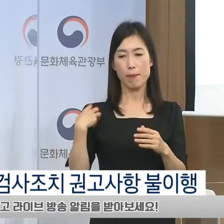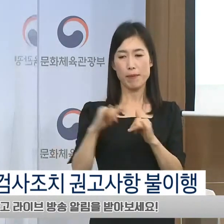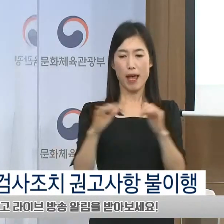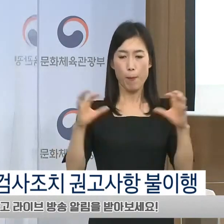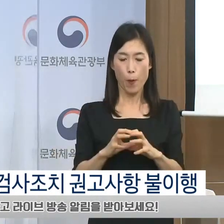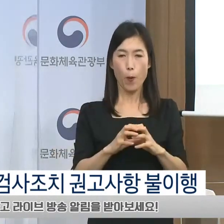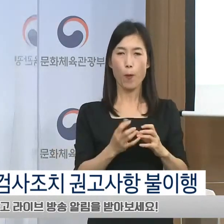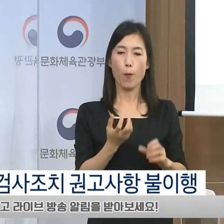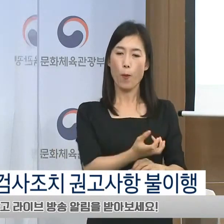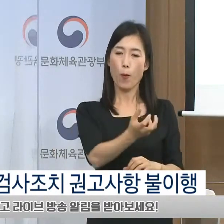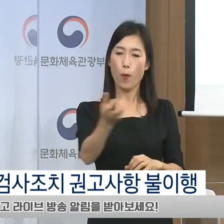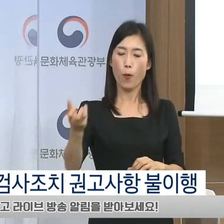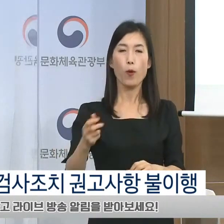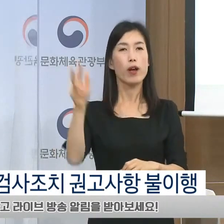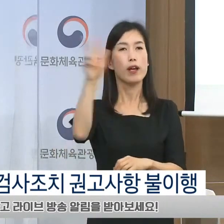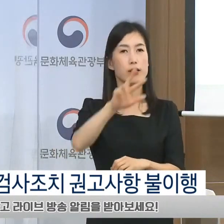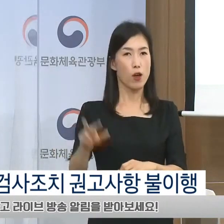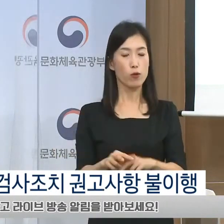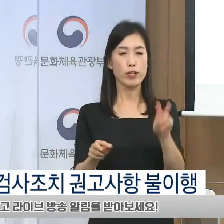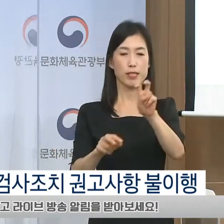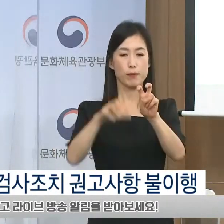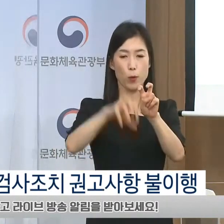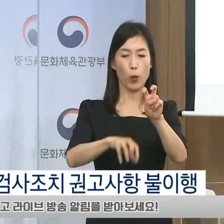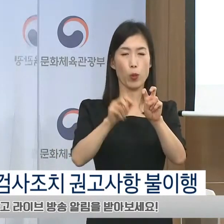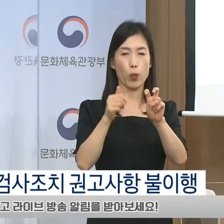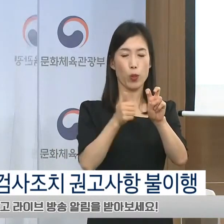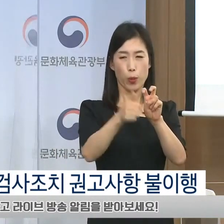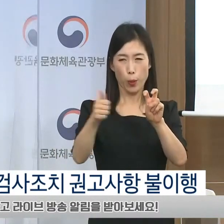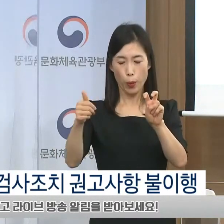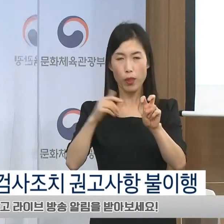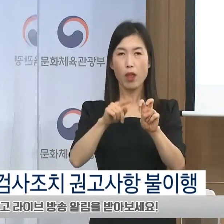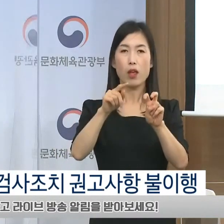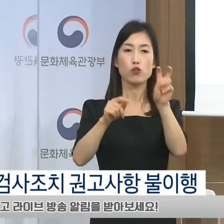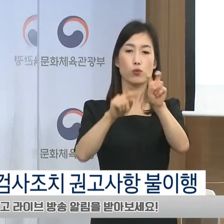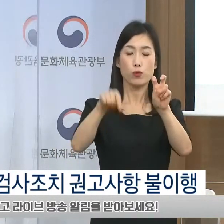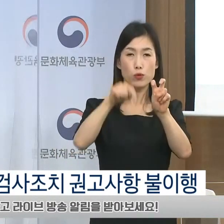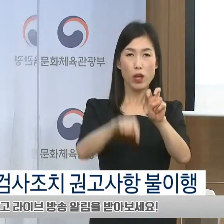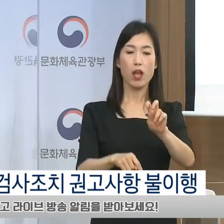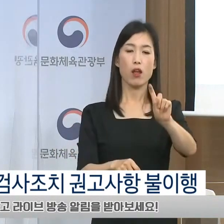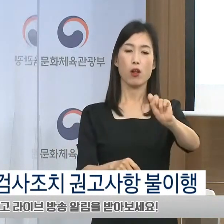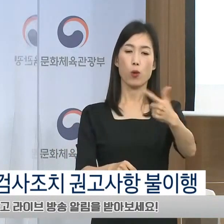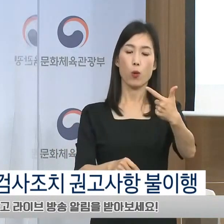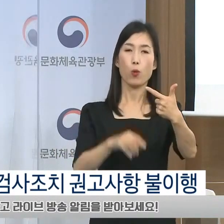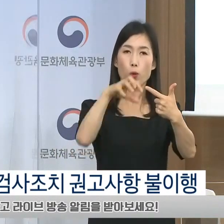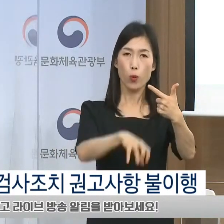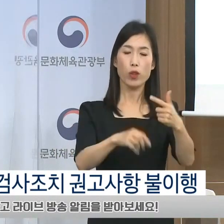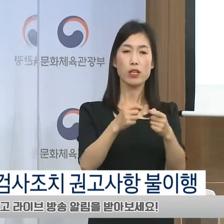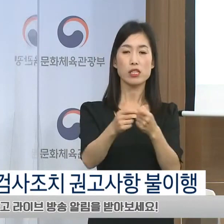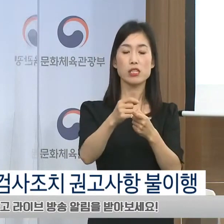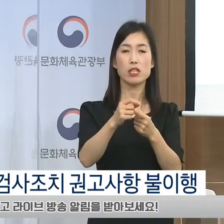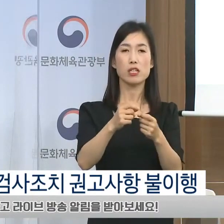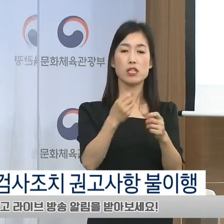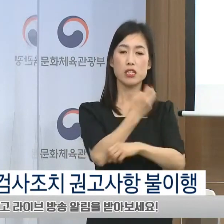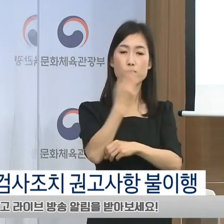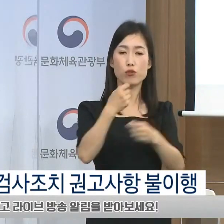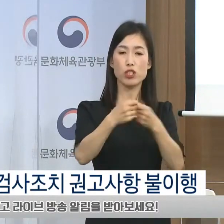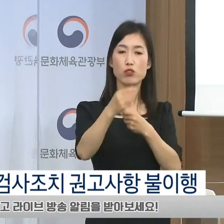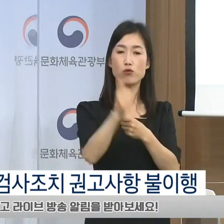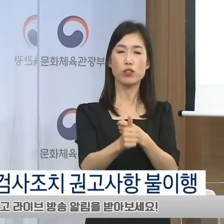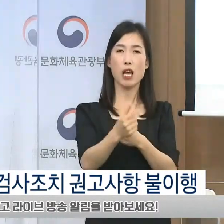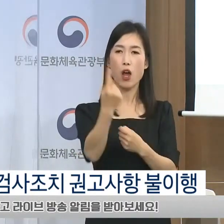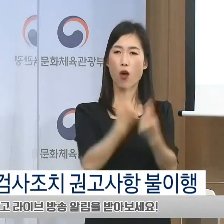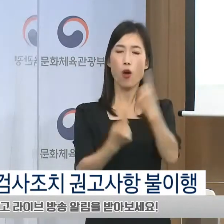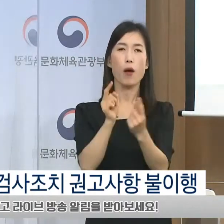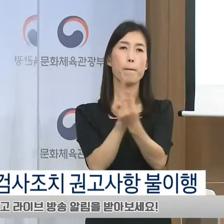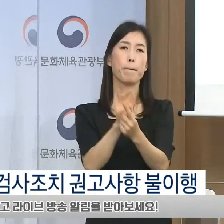그중 16곳은 지국장이 나타나지 않았고 20개 지국 중 단 한 곳에서도 전산 자료를